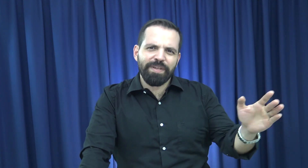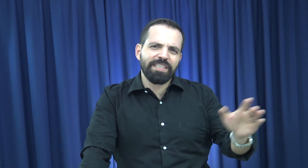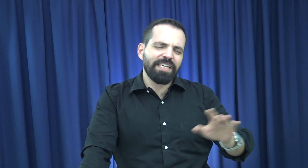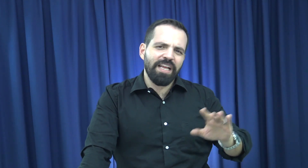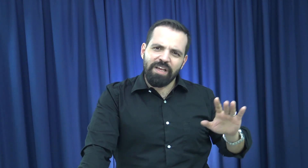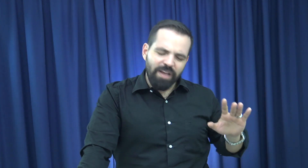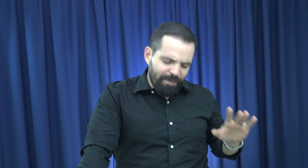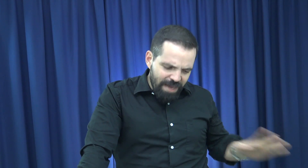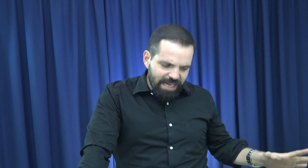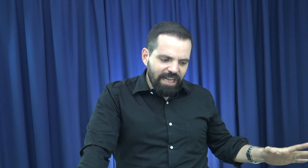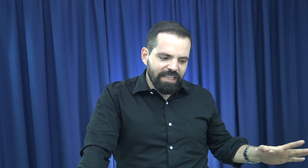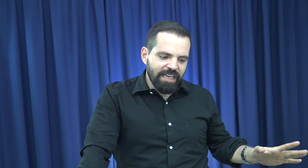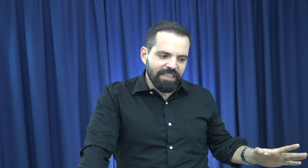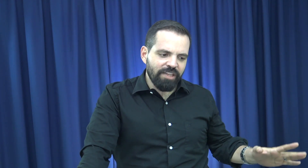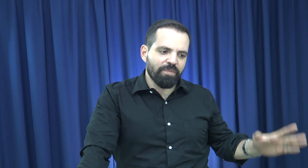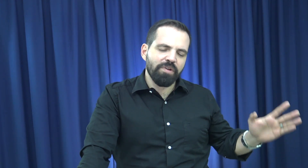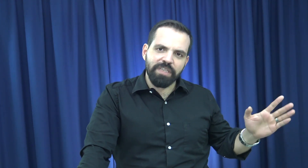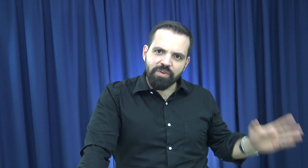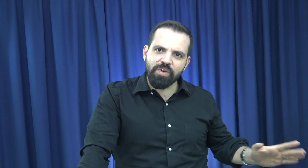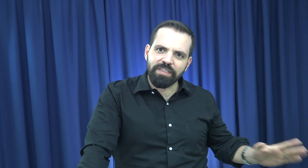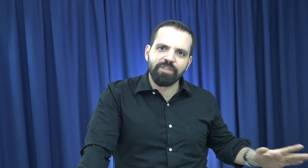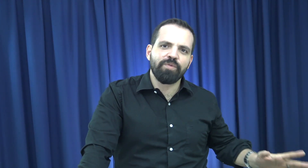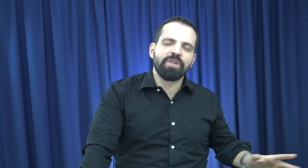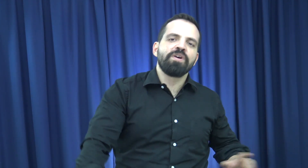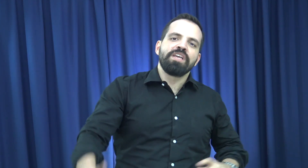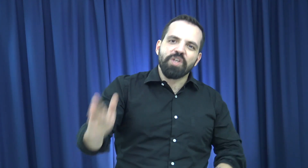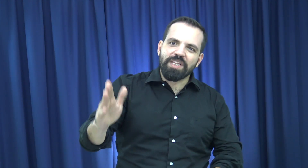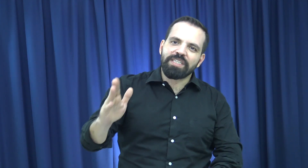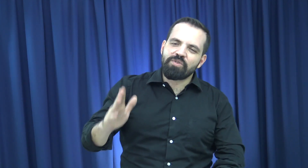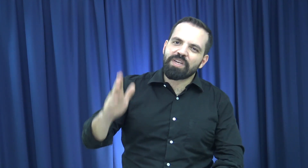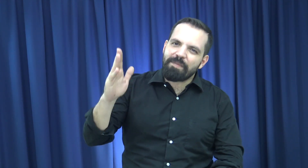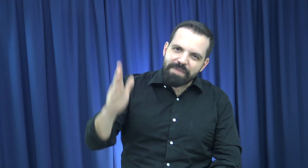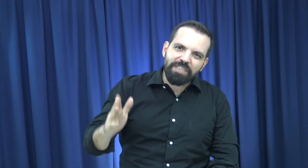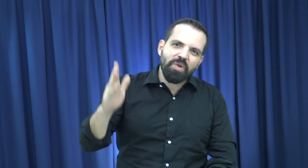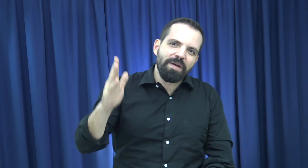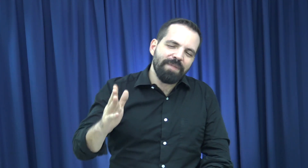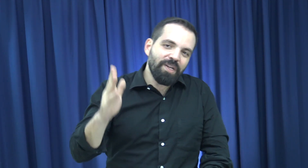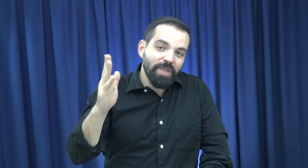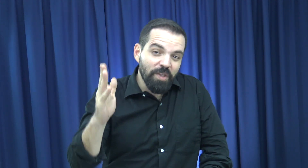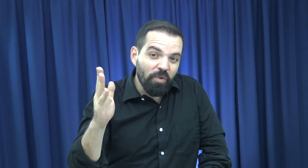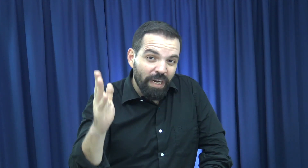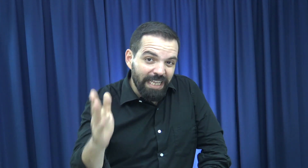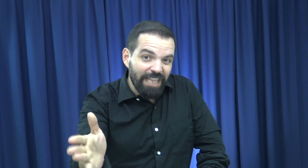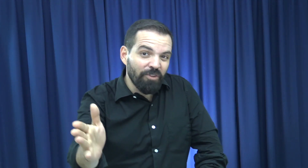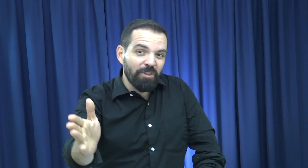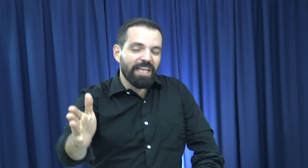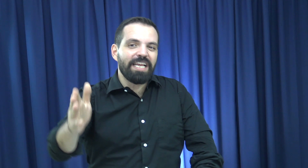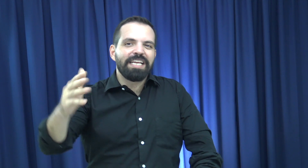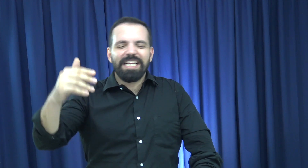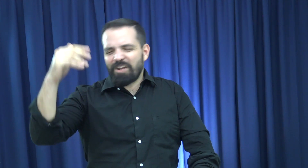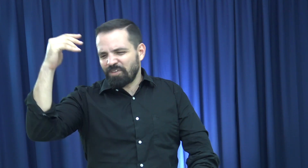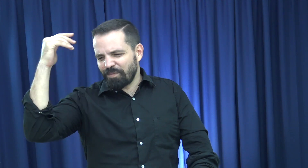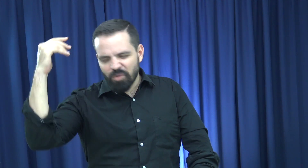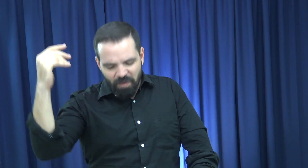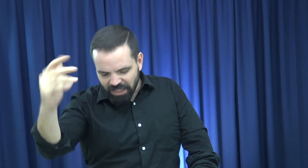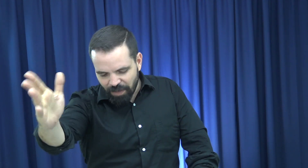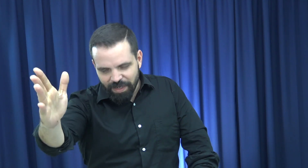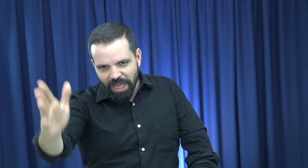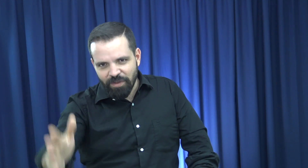experiencia amarga del asalto, pero el Señor ha sido bueno. Yo te aseguro que has visto la mano de Dios guardándote. Y la cosa pudo haber terminado